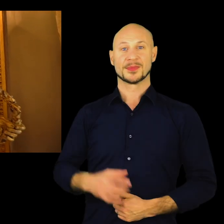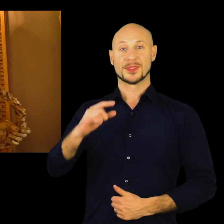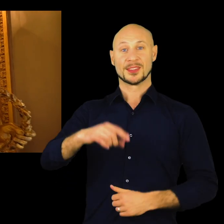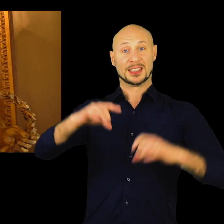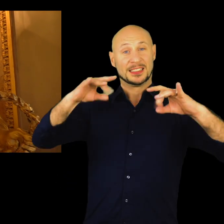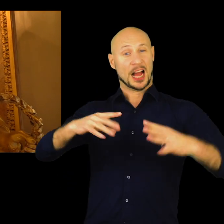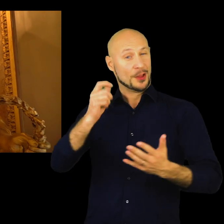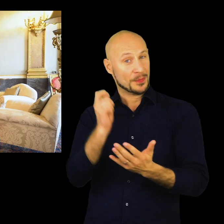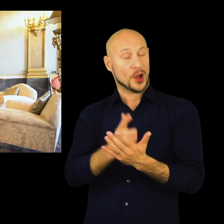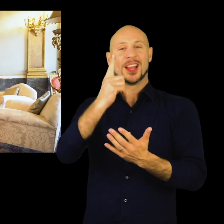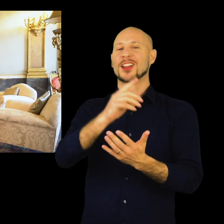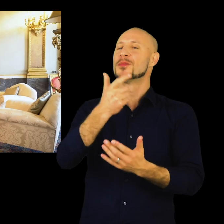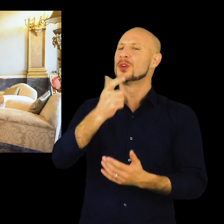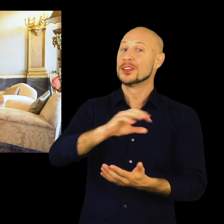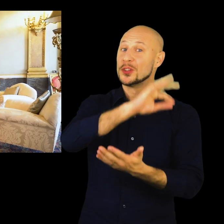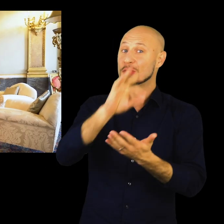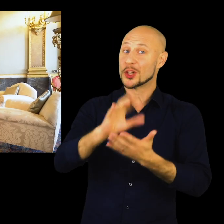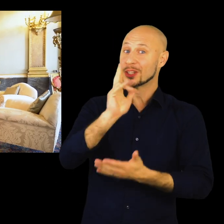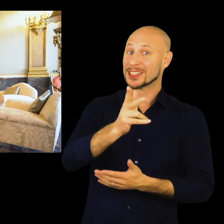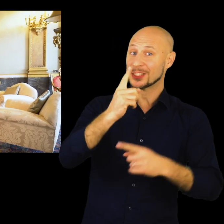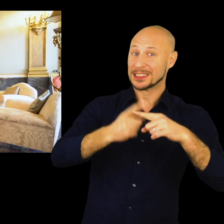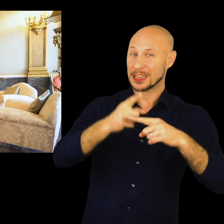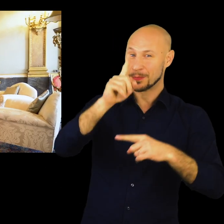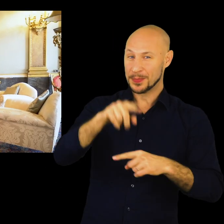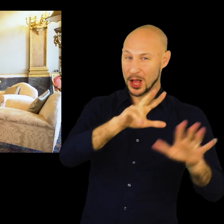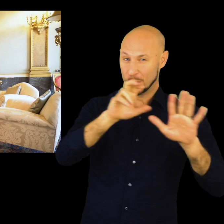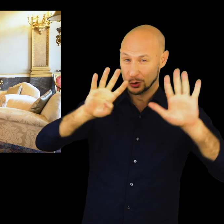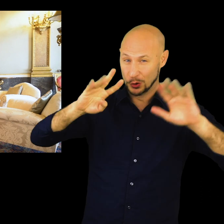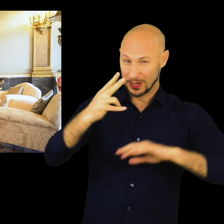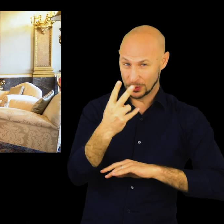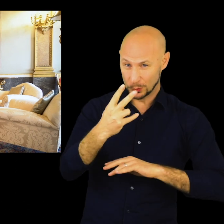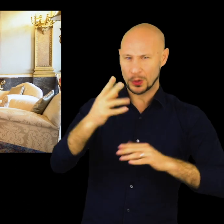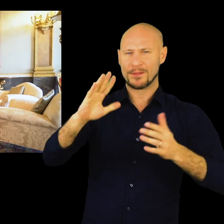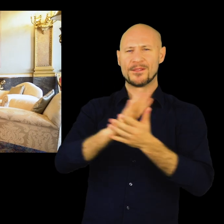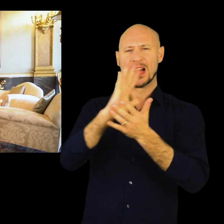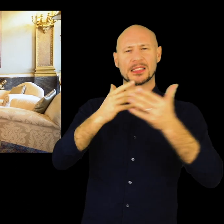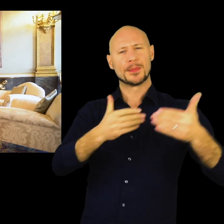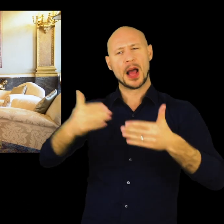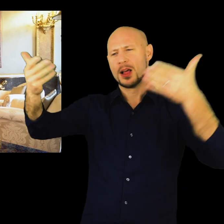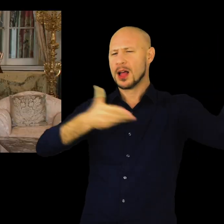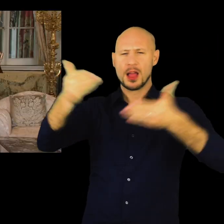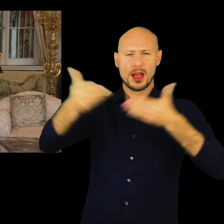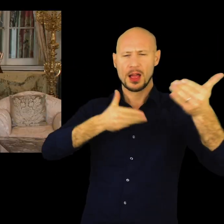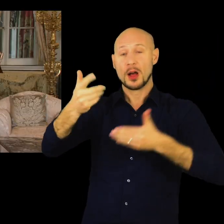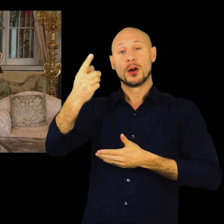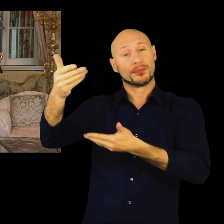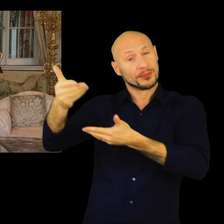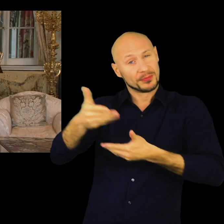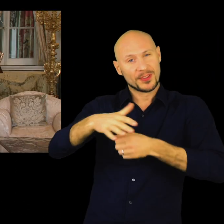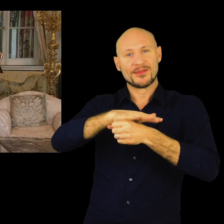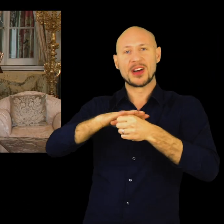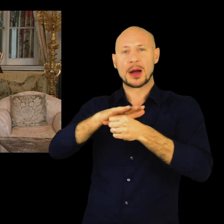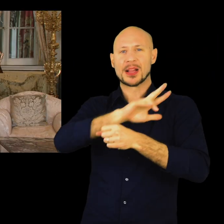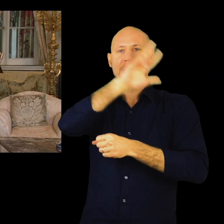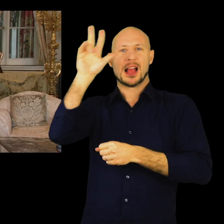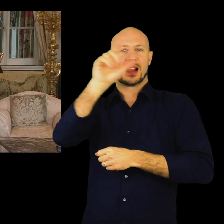Questa sala fu molto importante perché nel 13 settembre 1892 ci fu un gran ballo dove